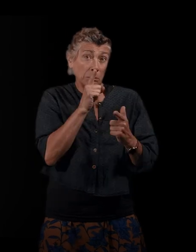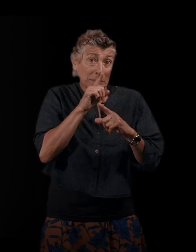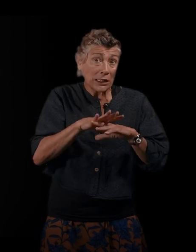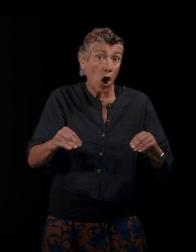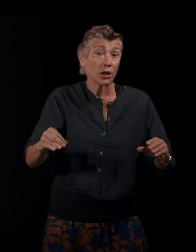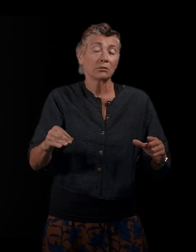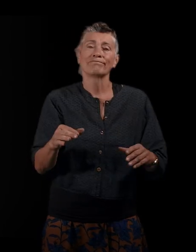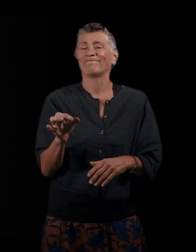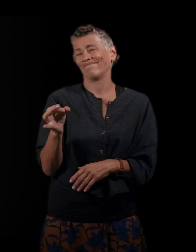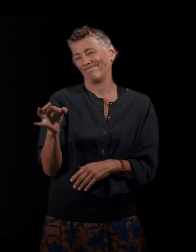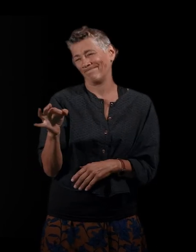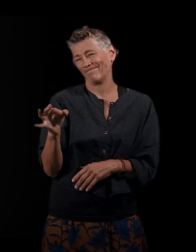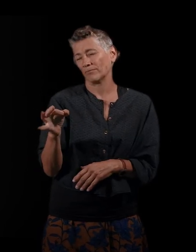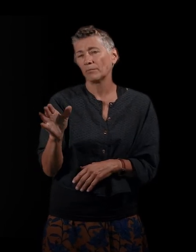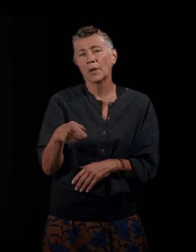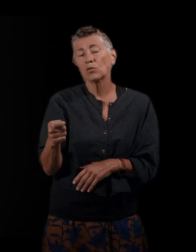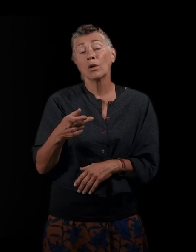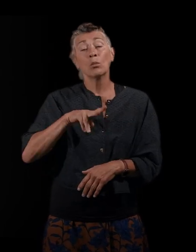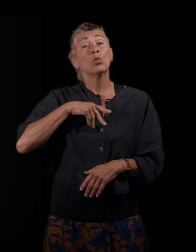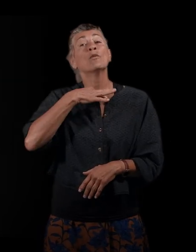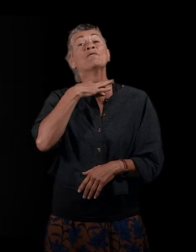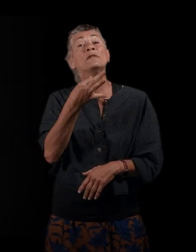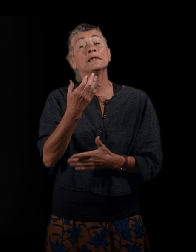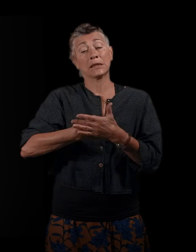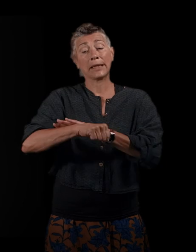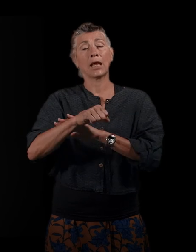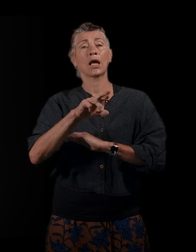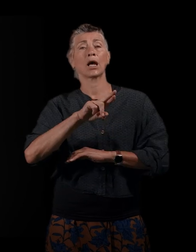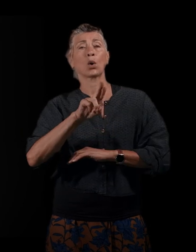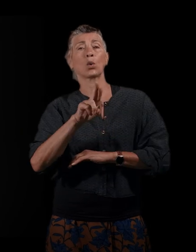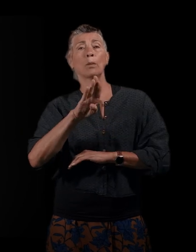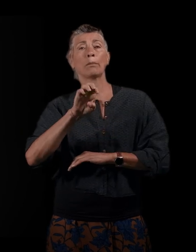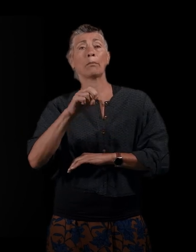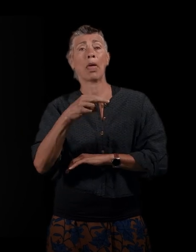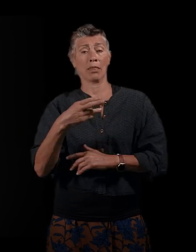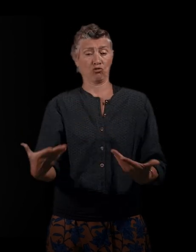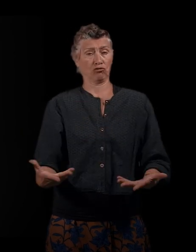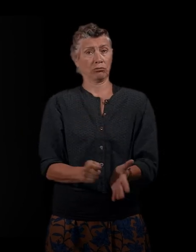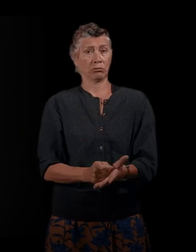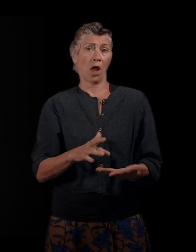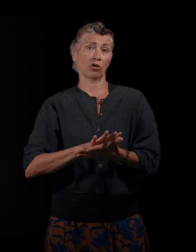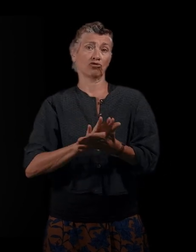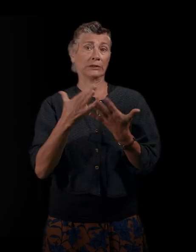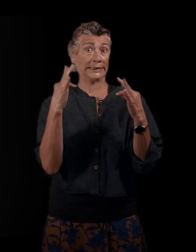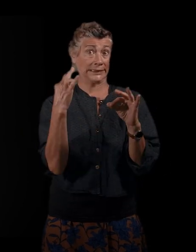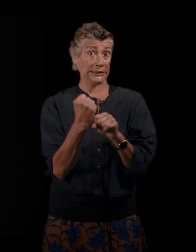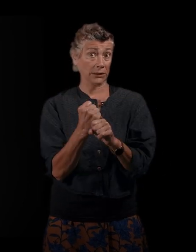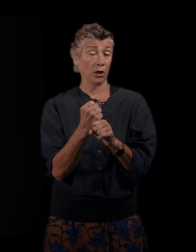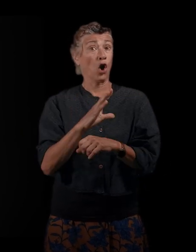quand mon fils est né, Ruben, qui aujourd'hui, à 10 ans, est entré pour la première fois à l'école, en petite section,